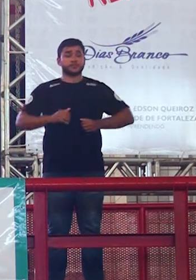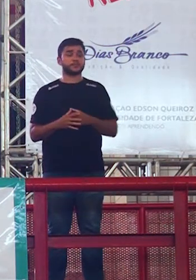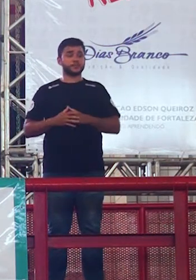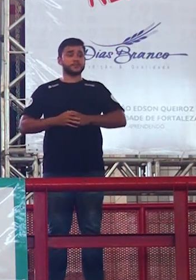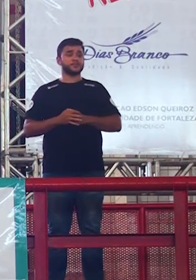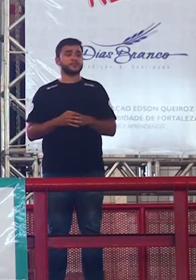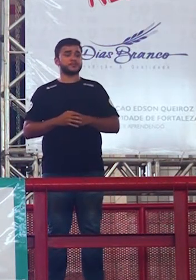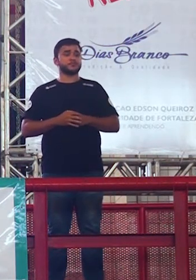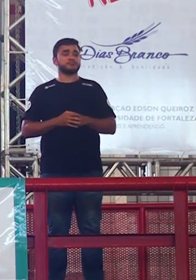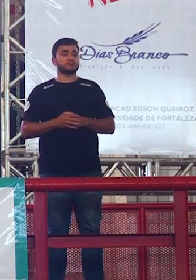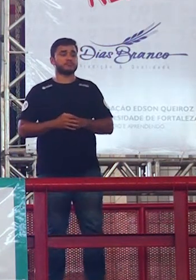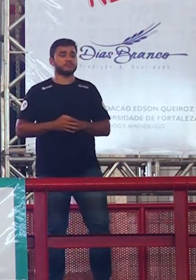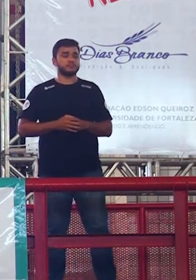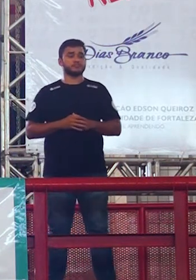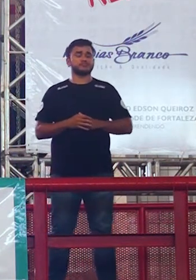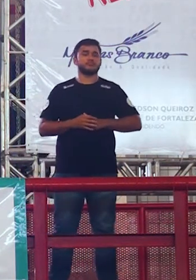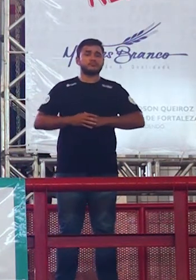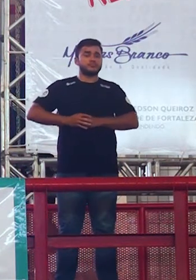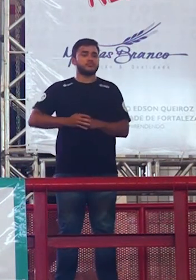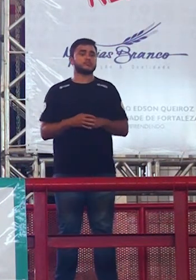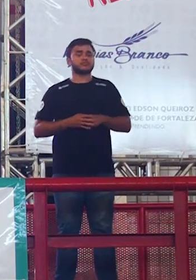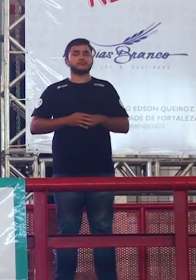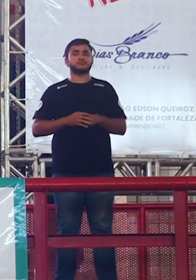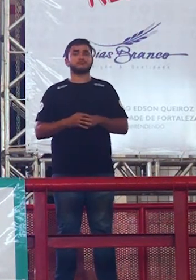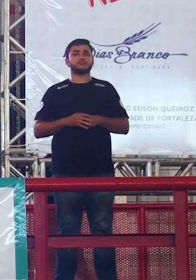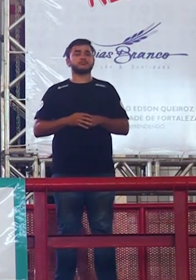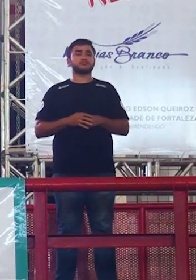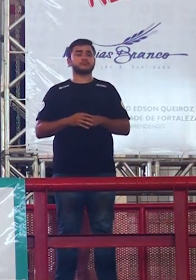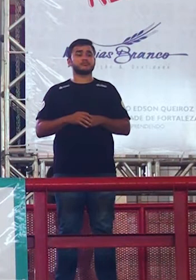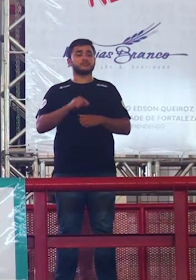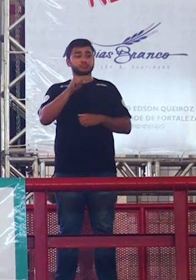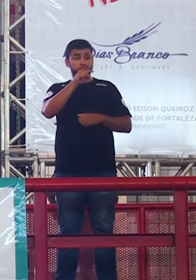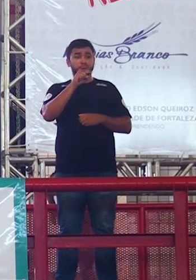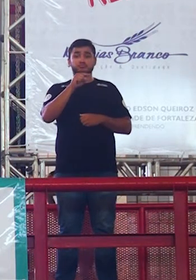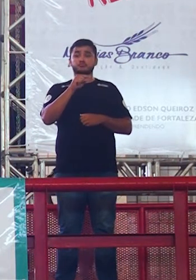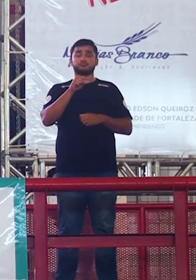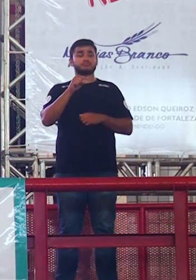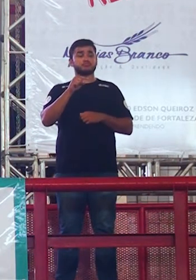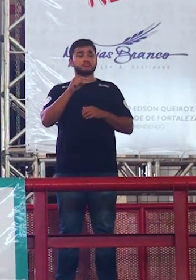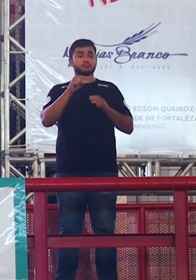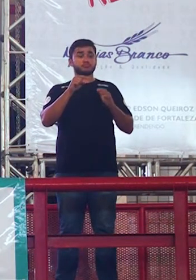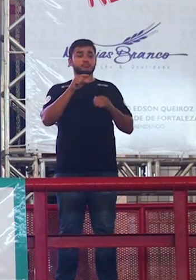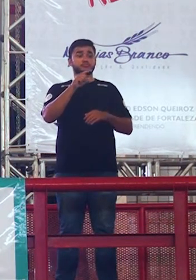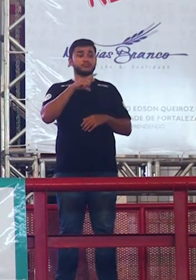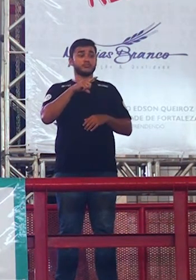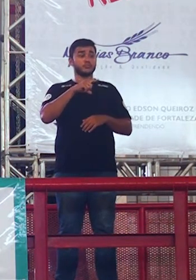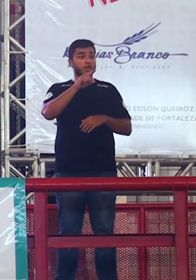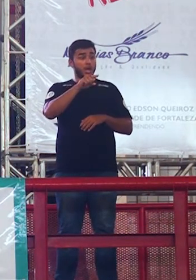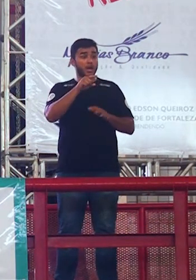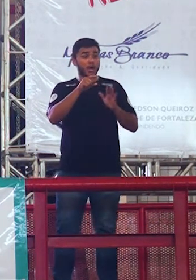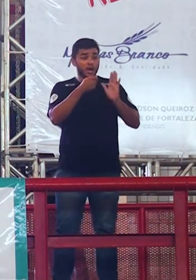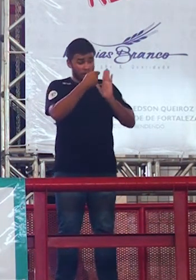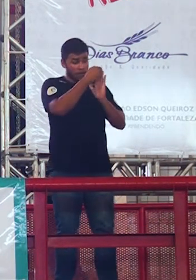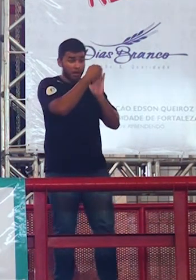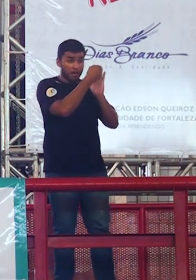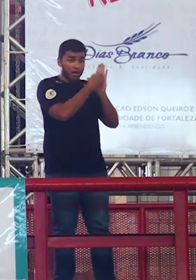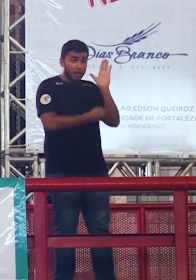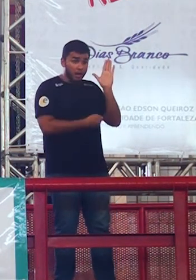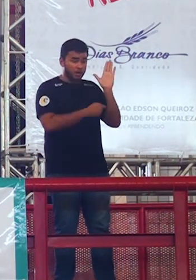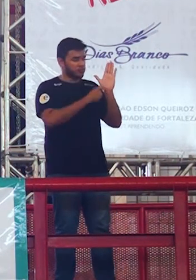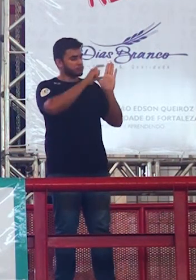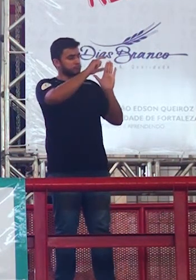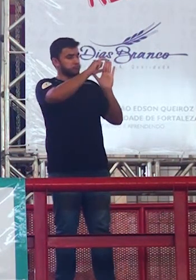aí depois é dito no desenvolvimento circule apresente os seus